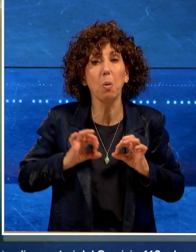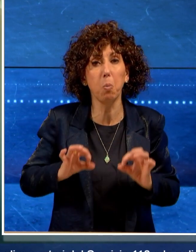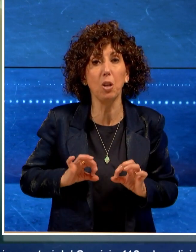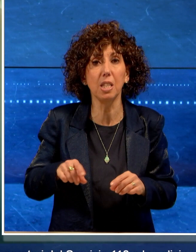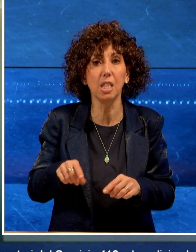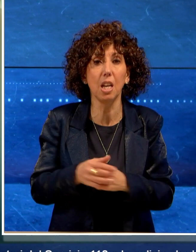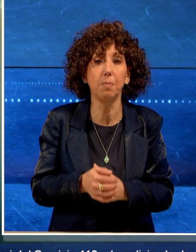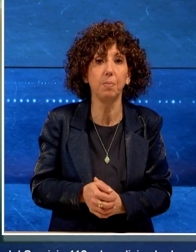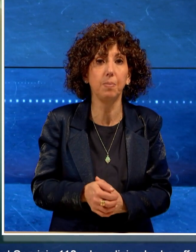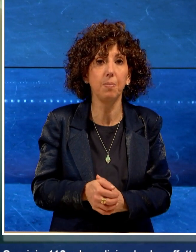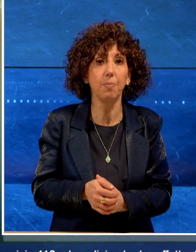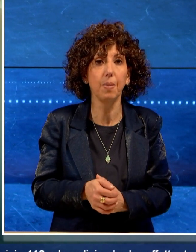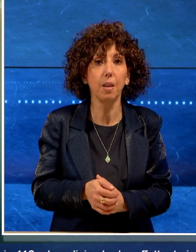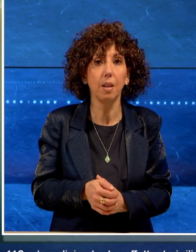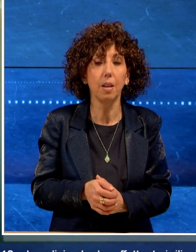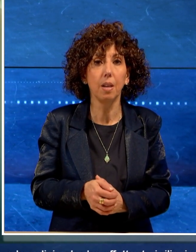polizia.